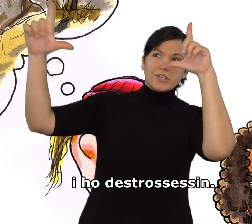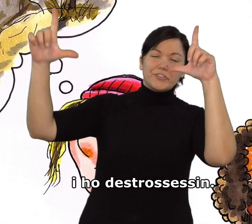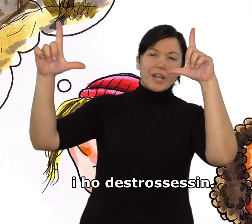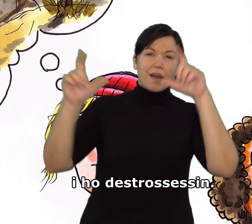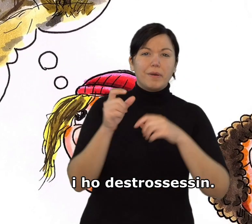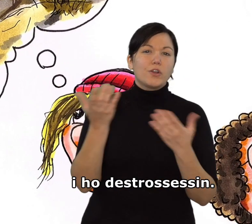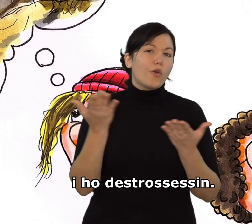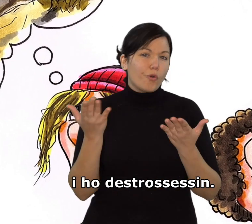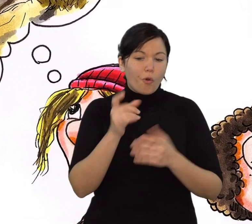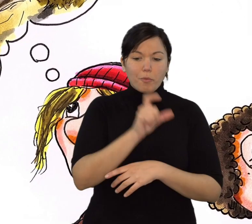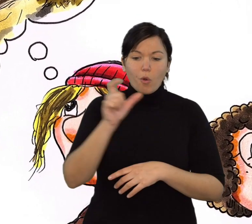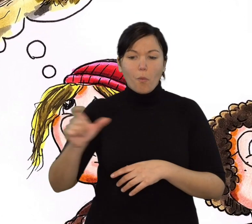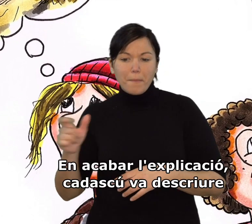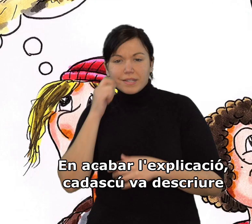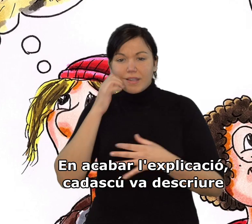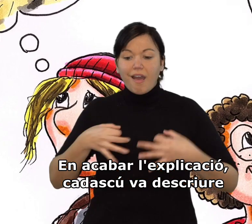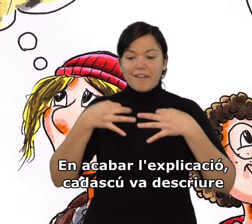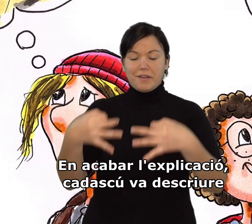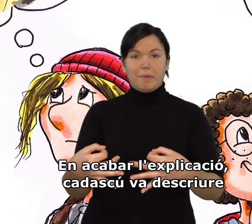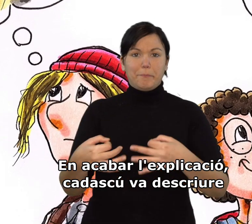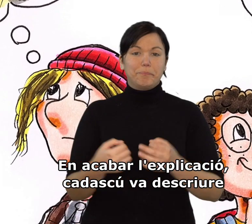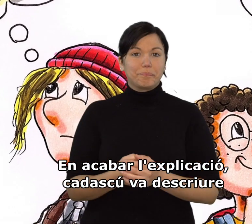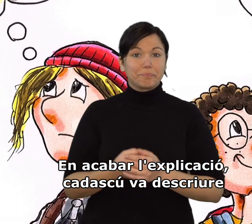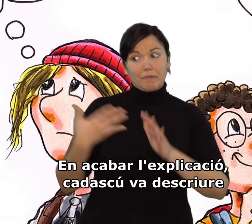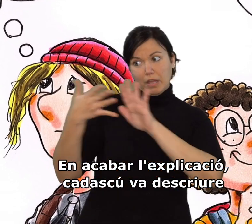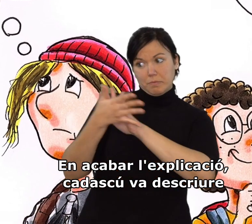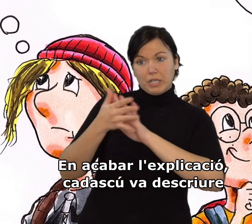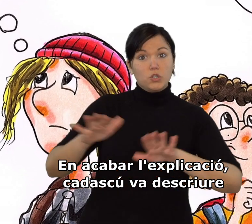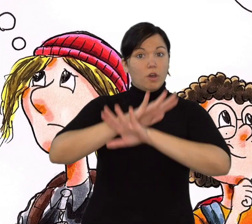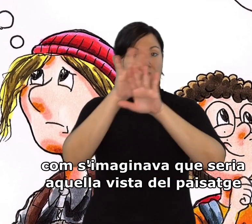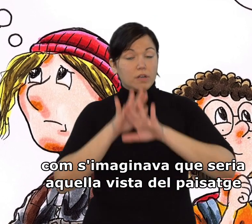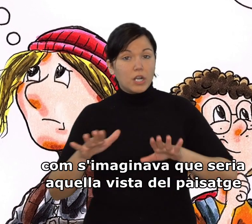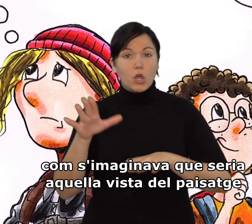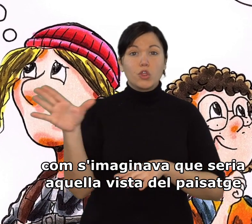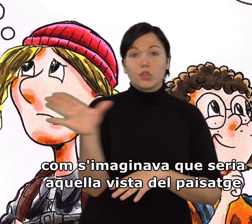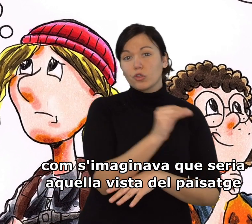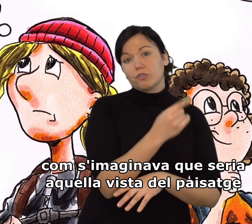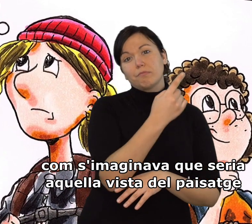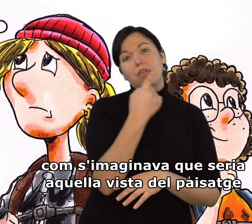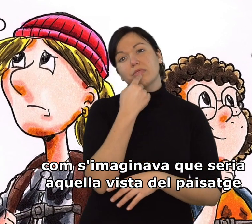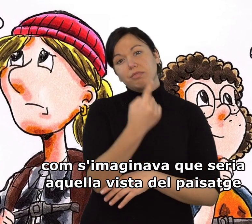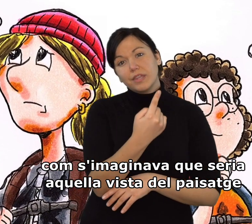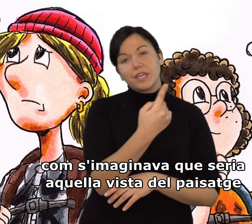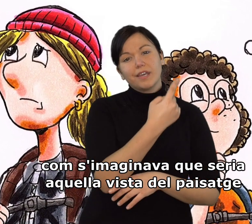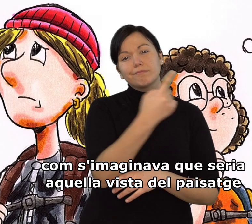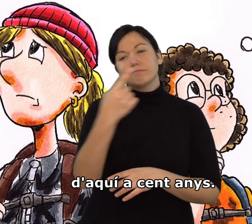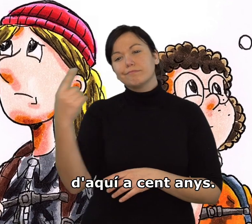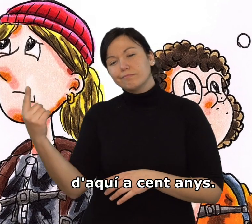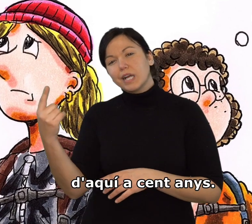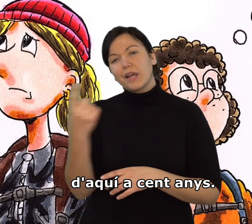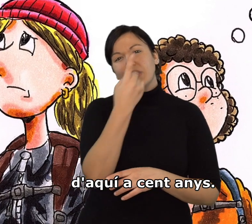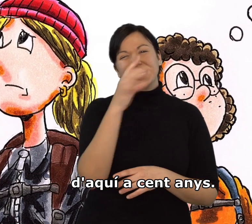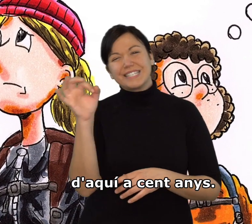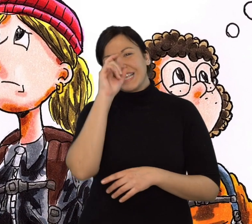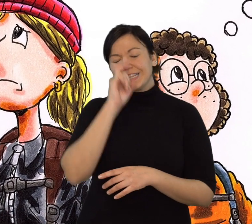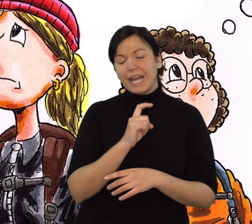humans i ho destrossessin. En acabar l'explicació, cadascú va descriure com s'imaginava que seria aquella vista del paisatge d'aquí a